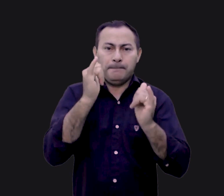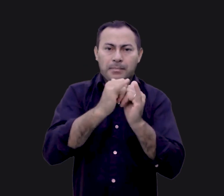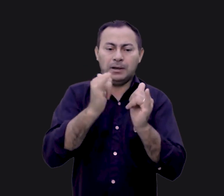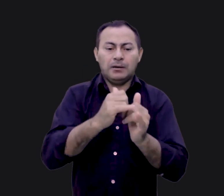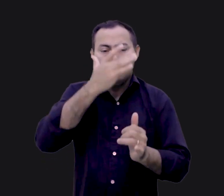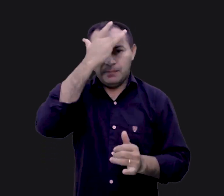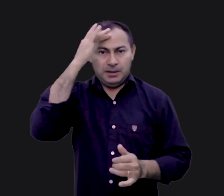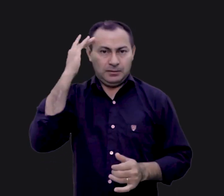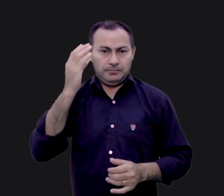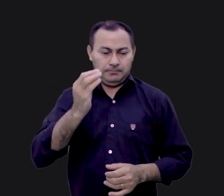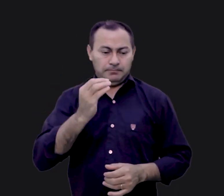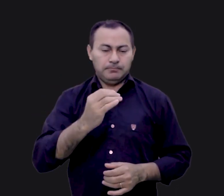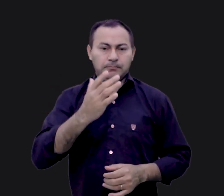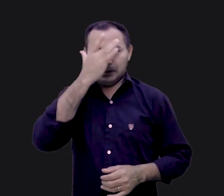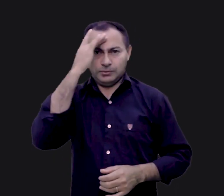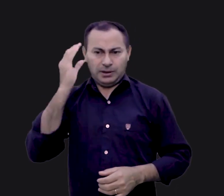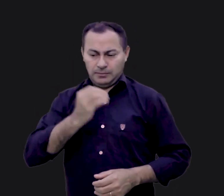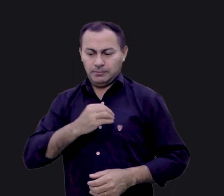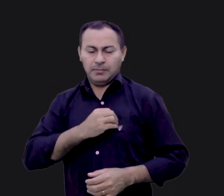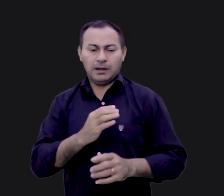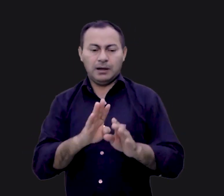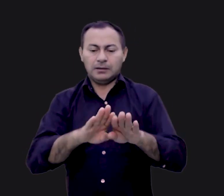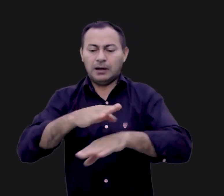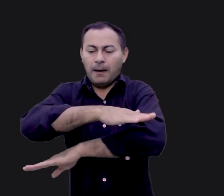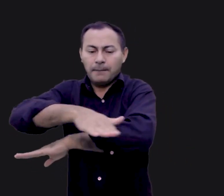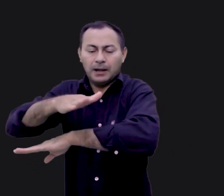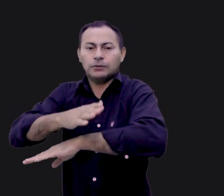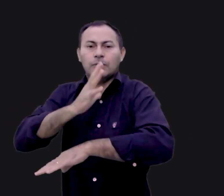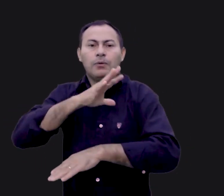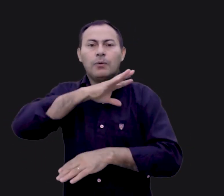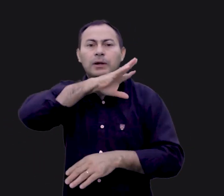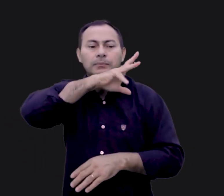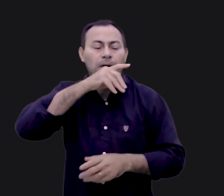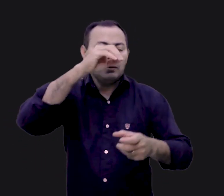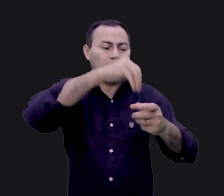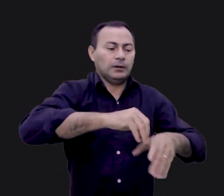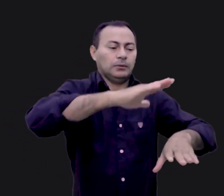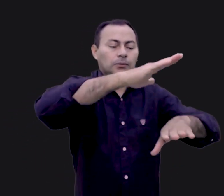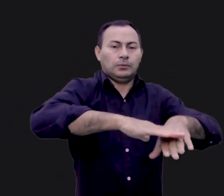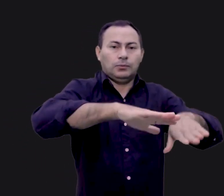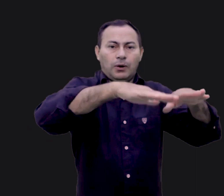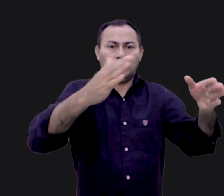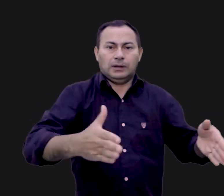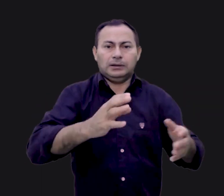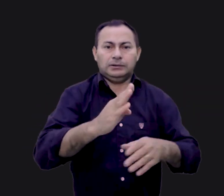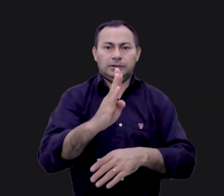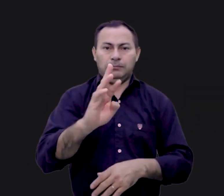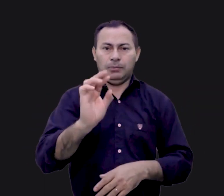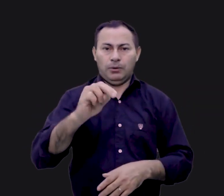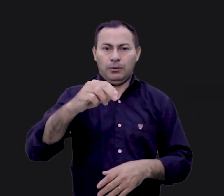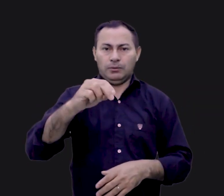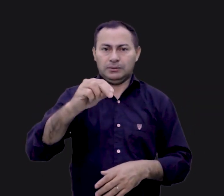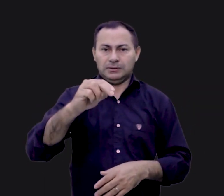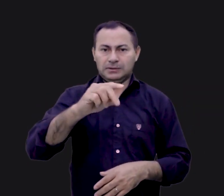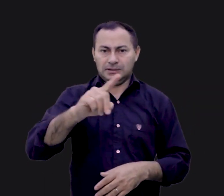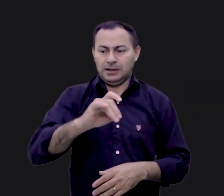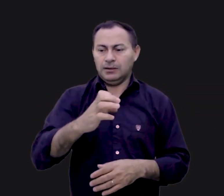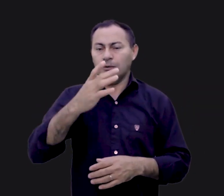Enquanto o pecador ficava no portão do pátio, o animal era colocado no altar de bronze. Ele jamais poderia entrar na tenda de